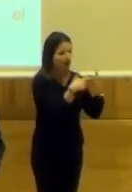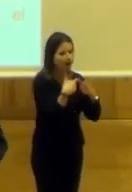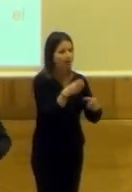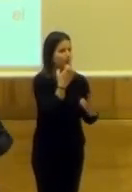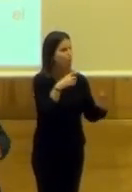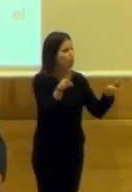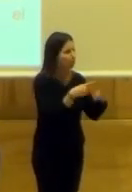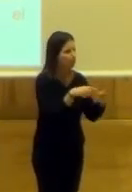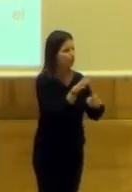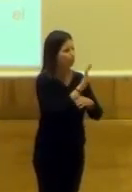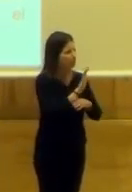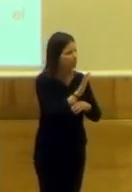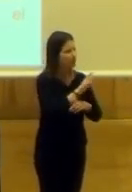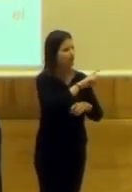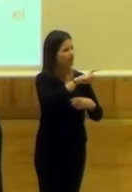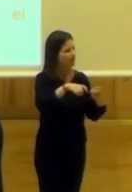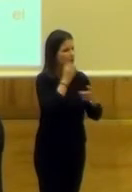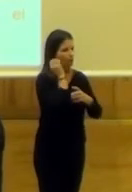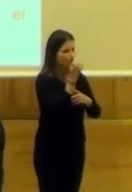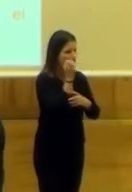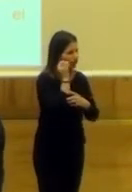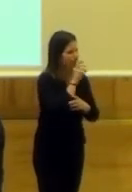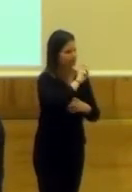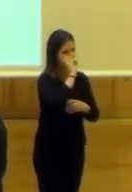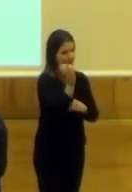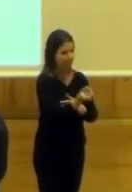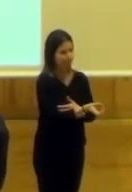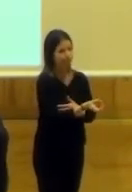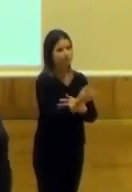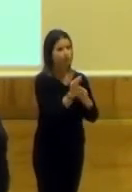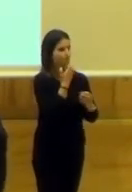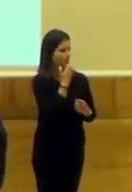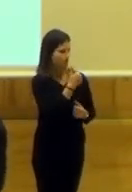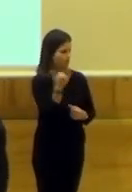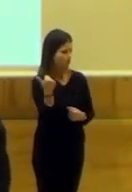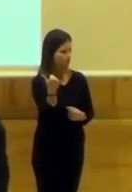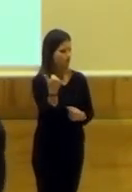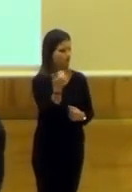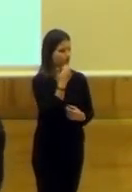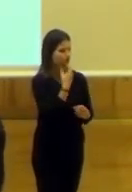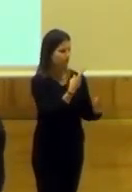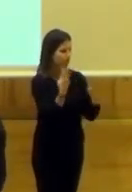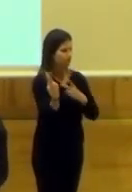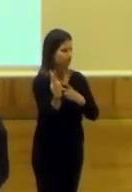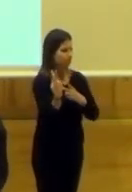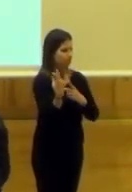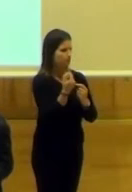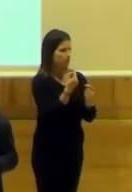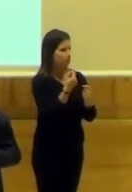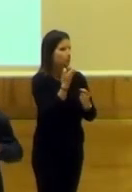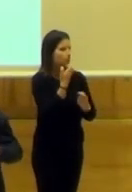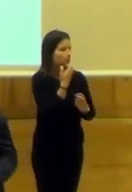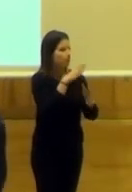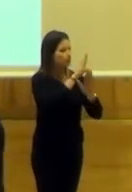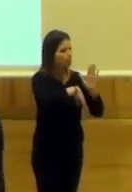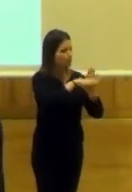conciertos, de cines, de ciclos de conferencias diversos. Y así, por ejemplo, aquí tengo este como referencia de lo que puede ser una